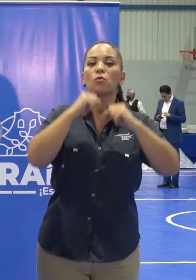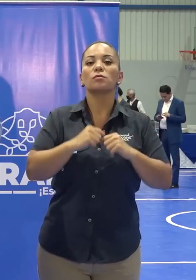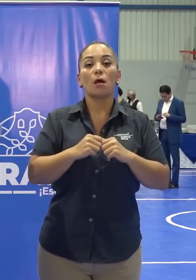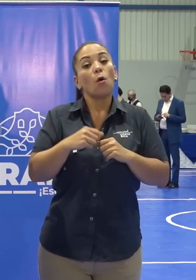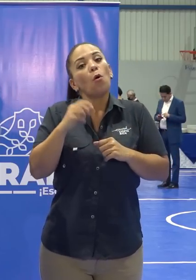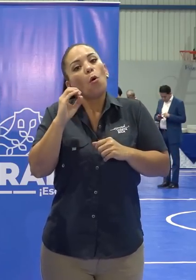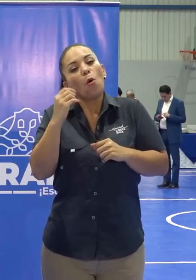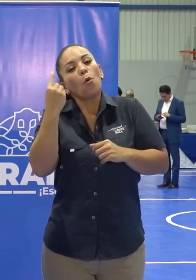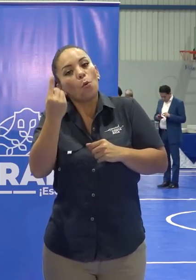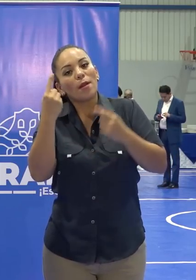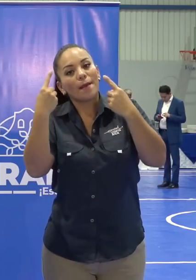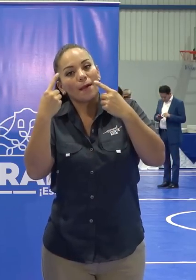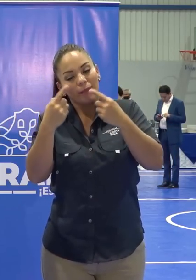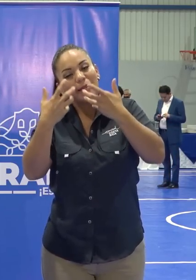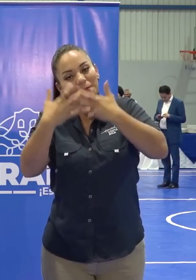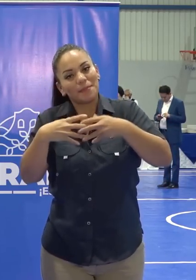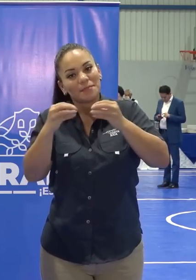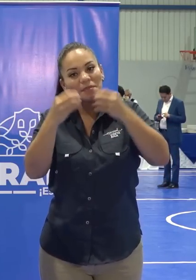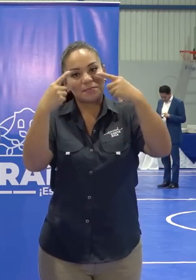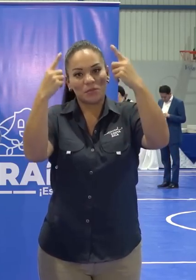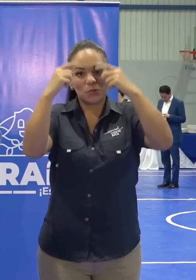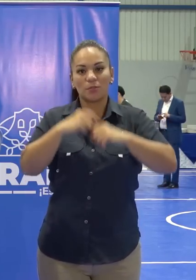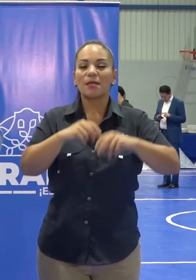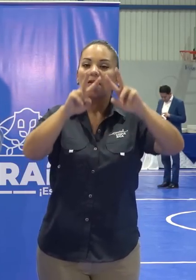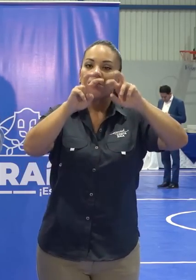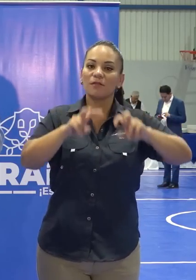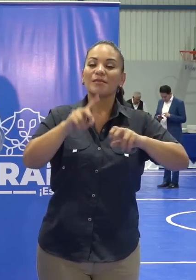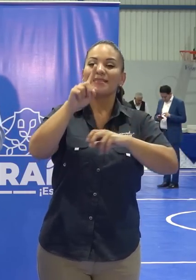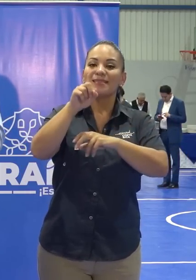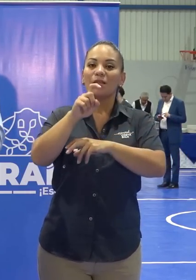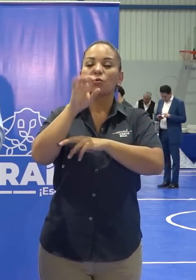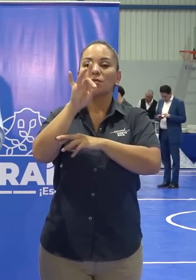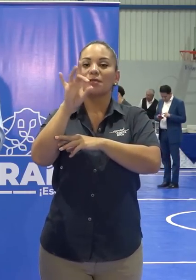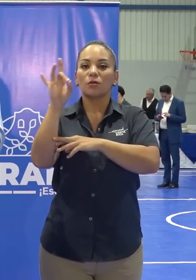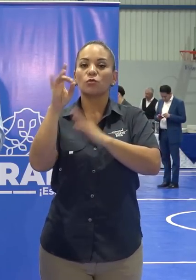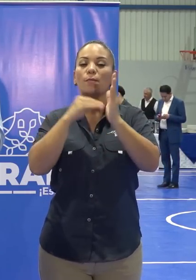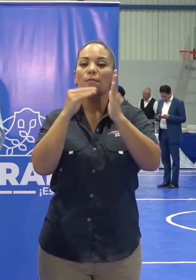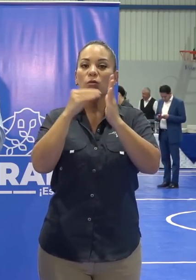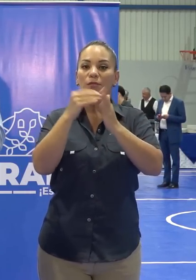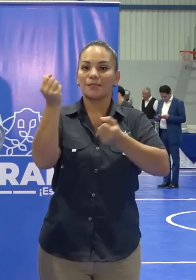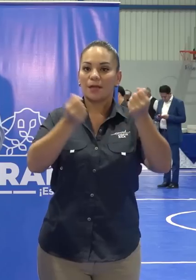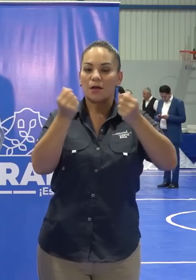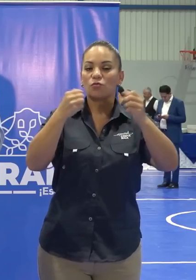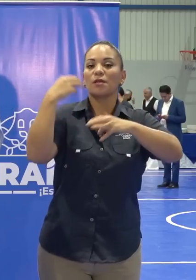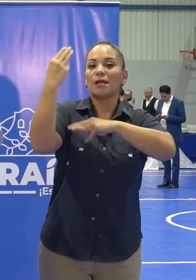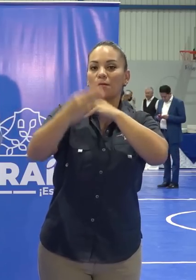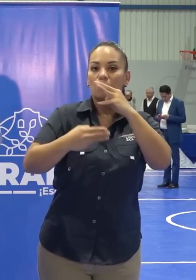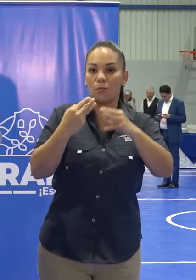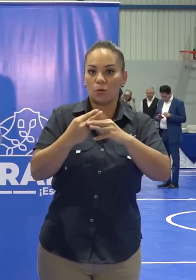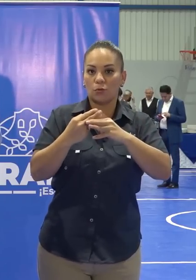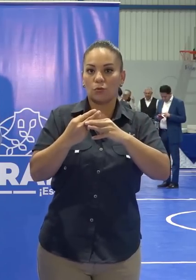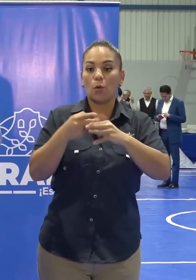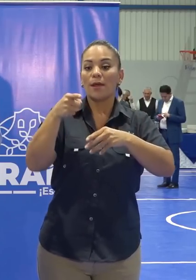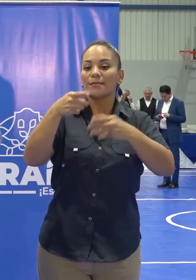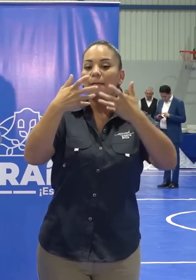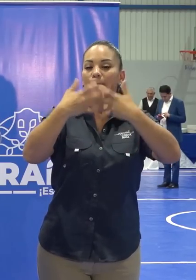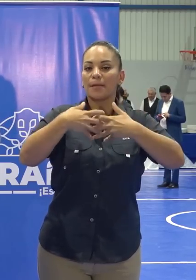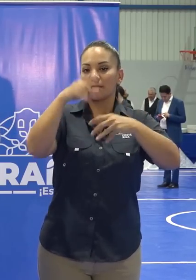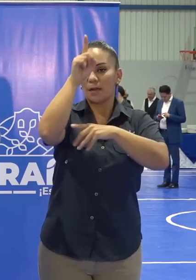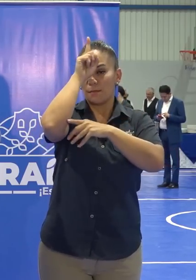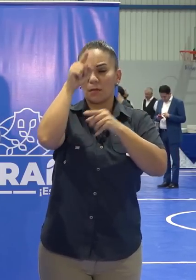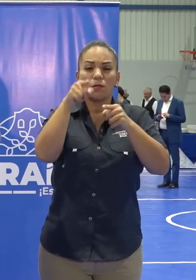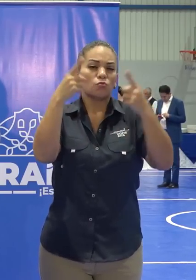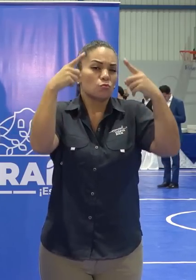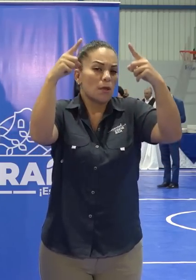una de las más prestigiosas, que ha revisado 188 millones de carros en el mundo. Una empresa alemana. Creo que eso fue un gran